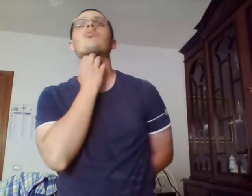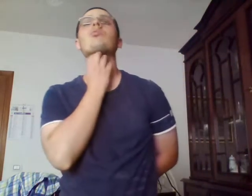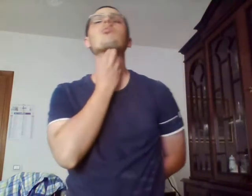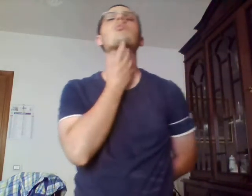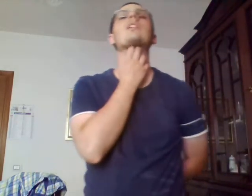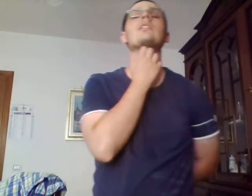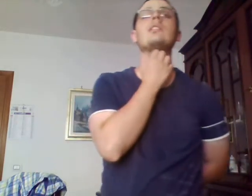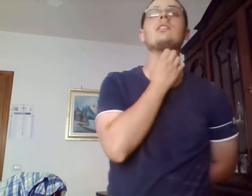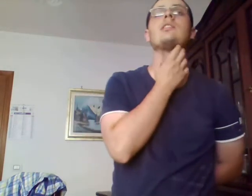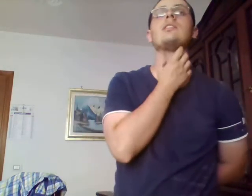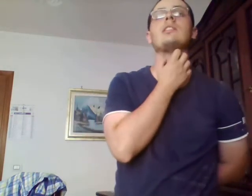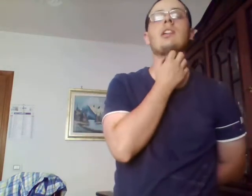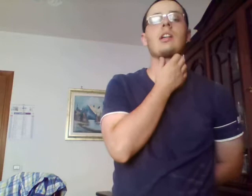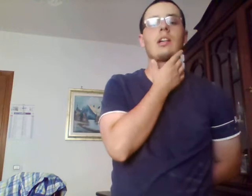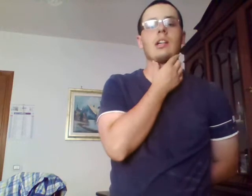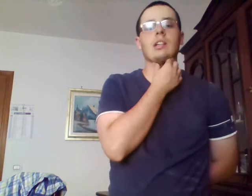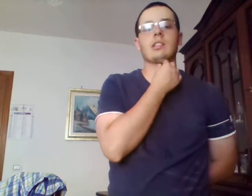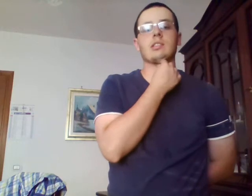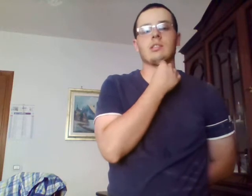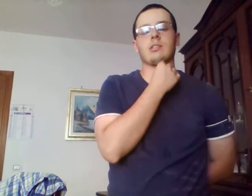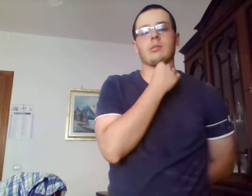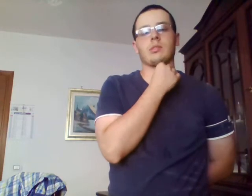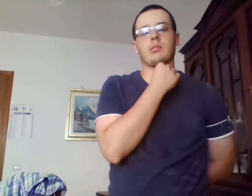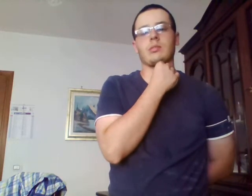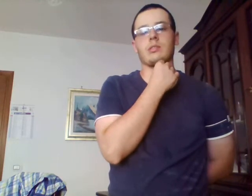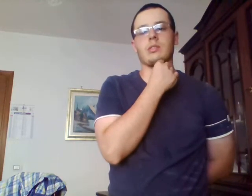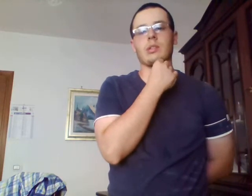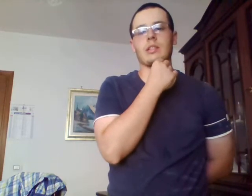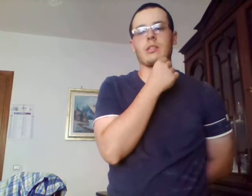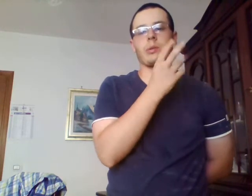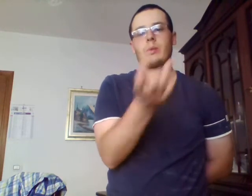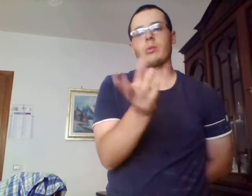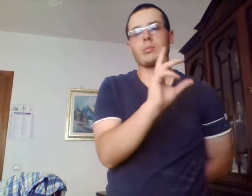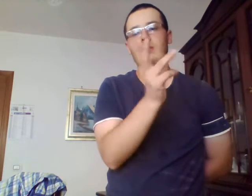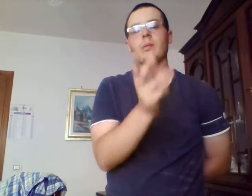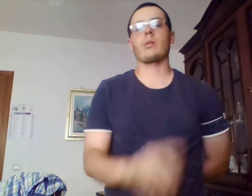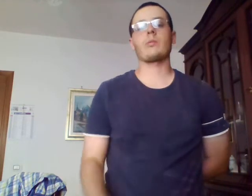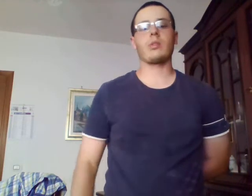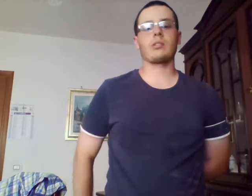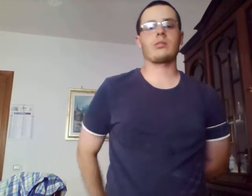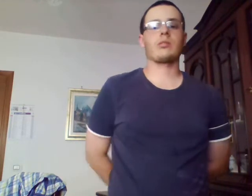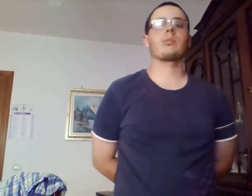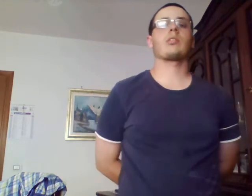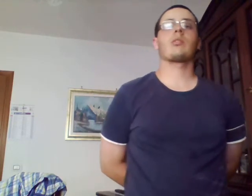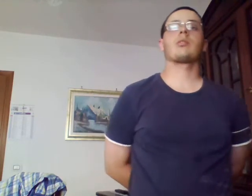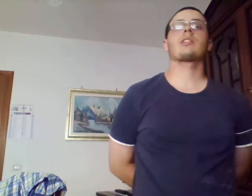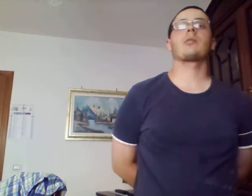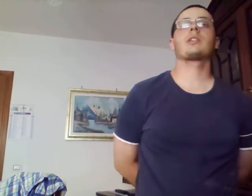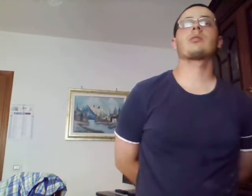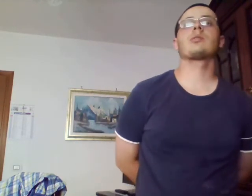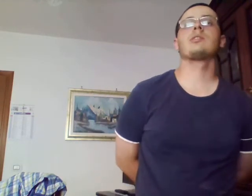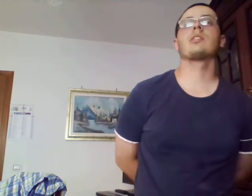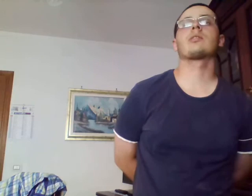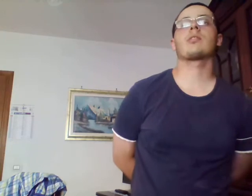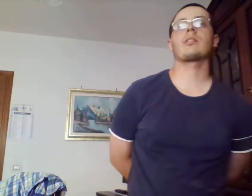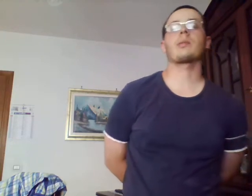2 di quando riguarda questo mini soggiorno come l'ho chiamato io a Torre